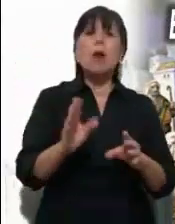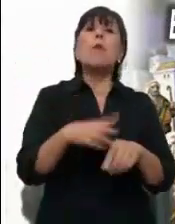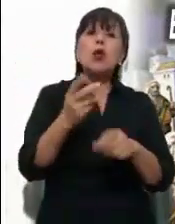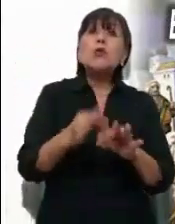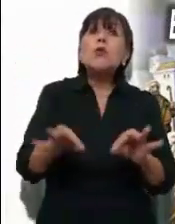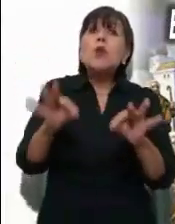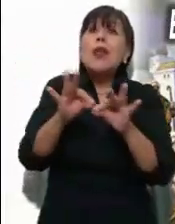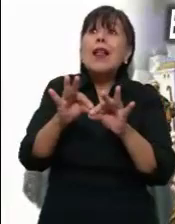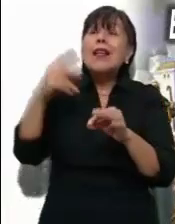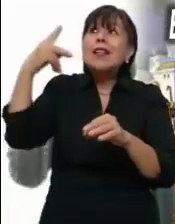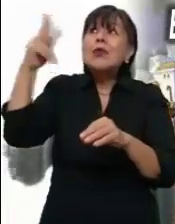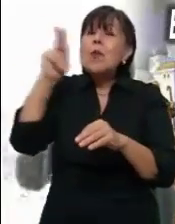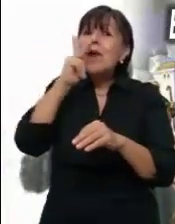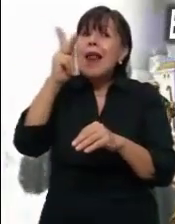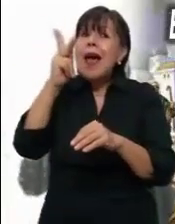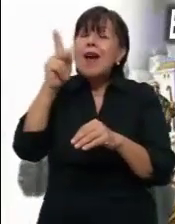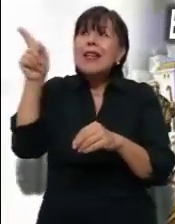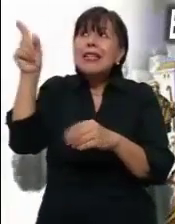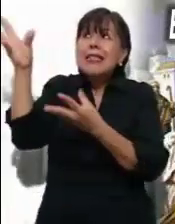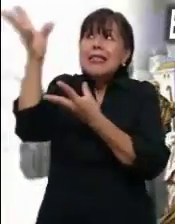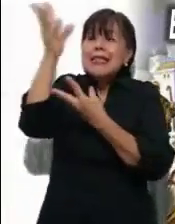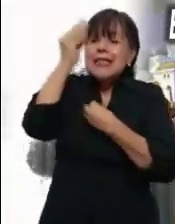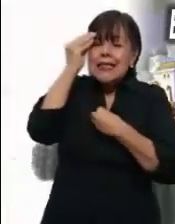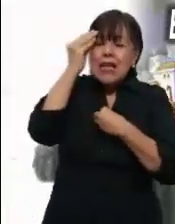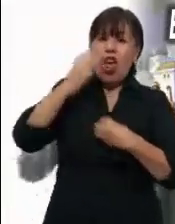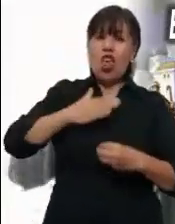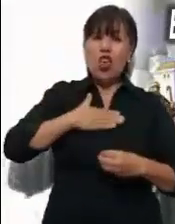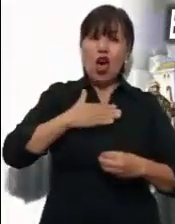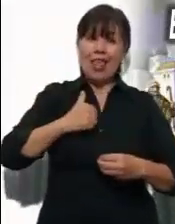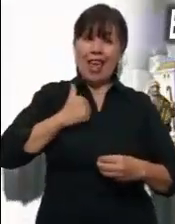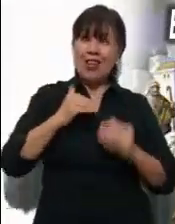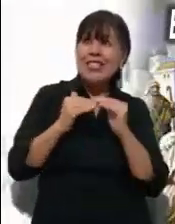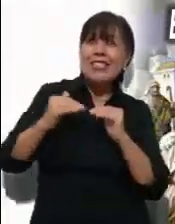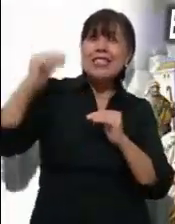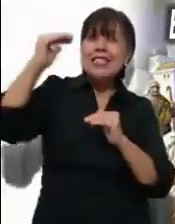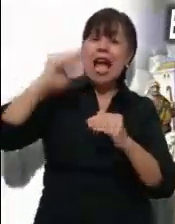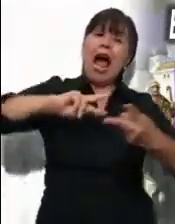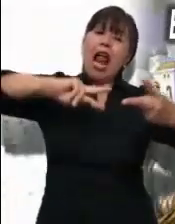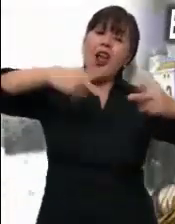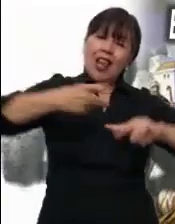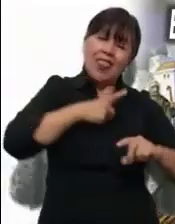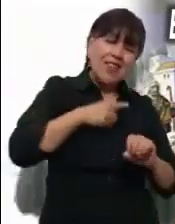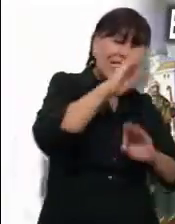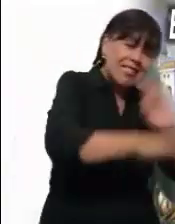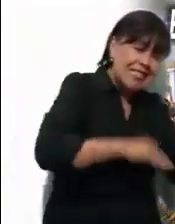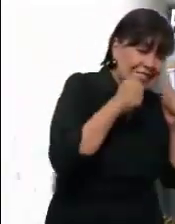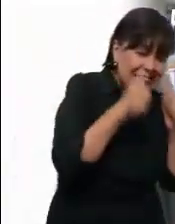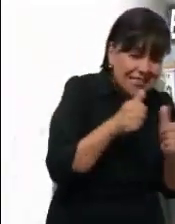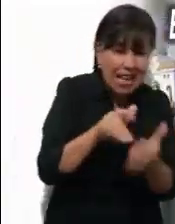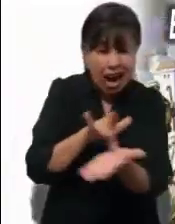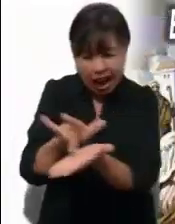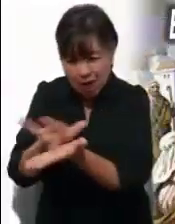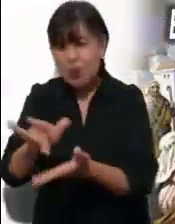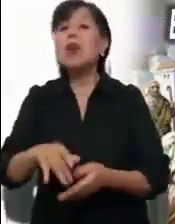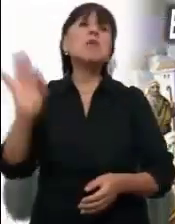que no sea así entre ustedes, el que quiera ser grande, que sea el que lo sirva. Si el